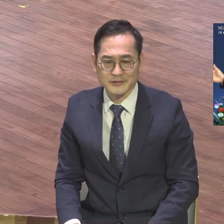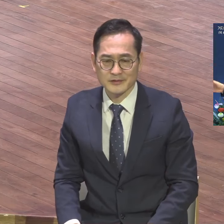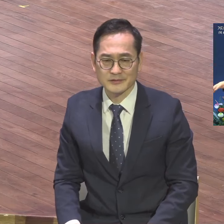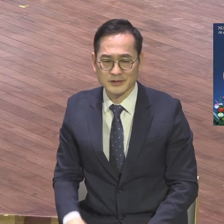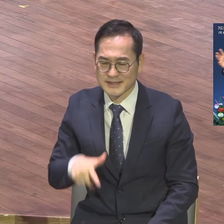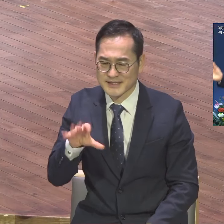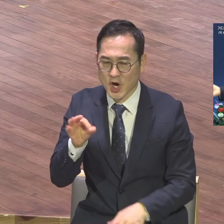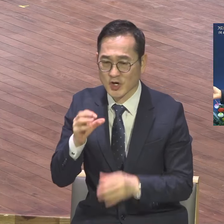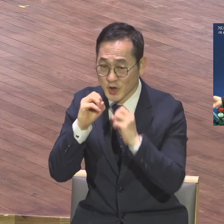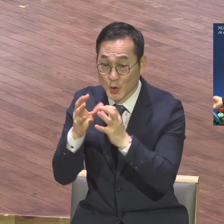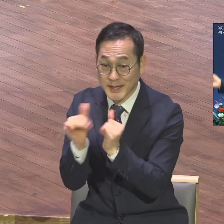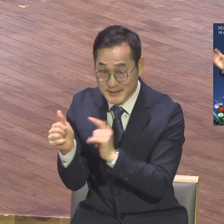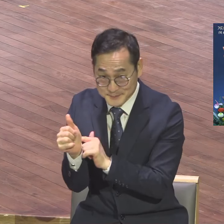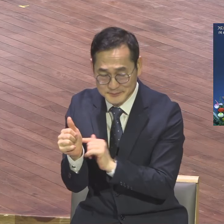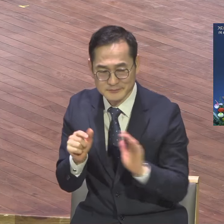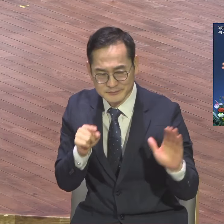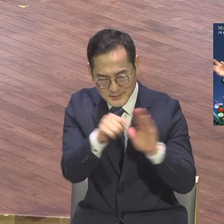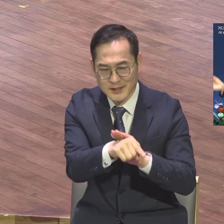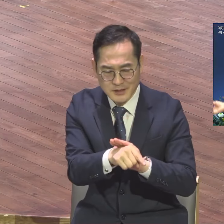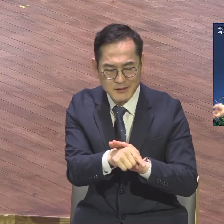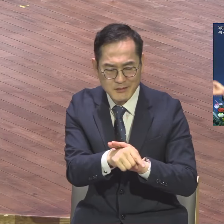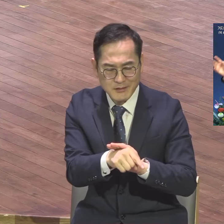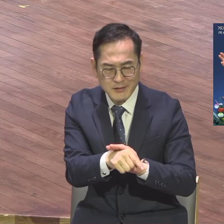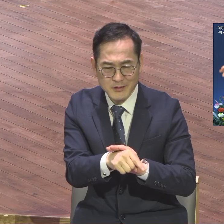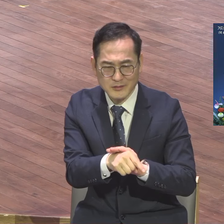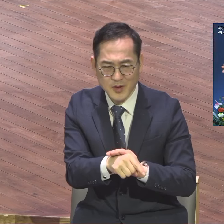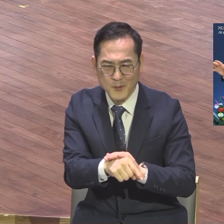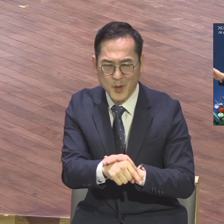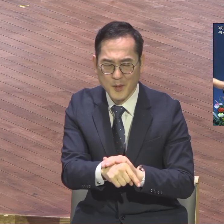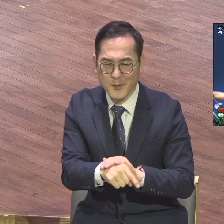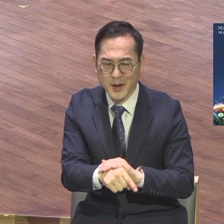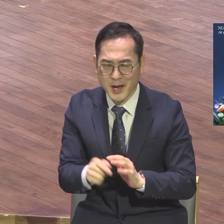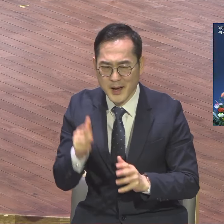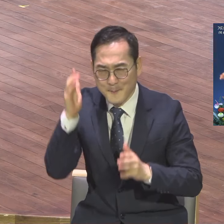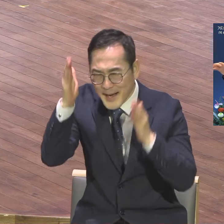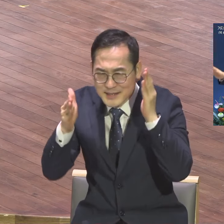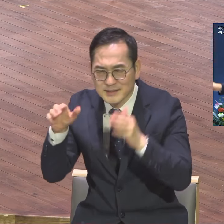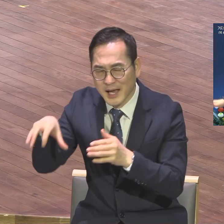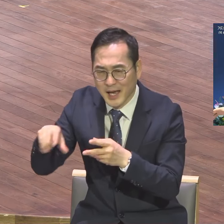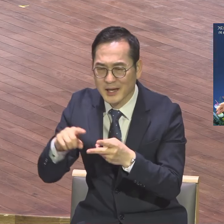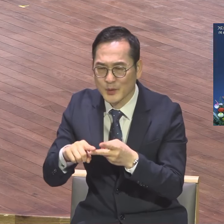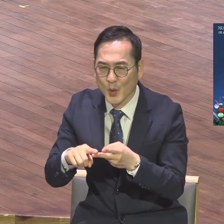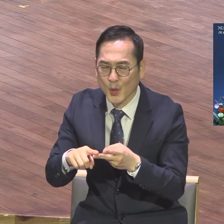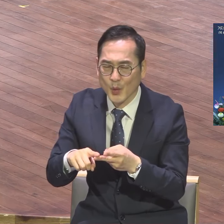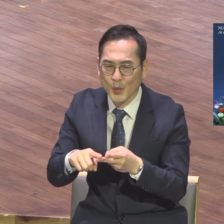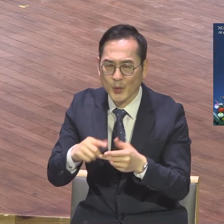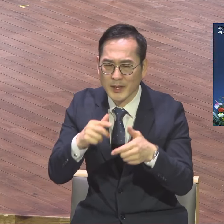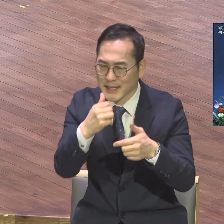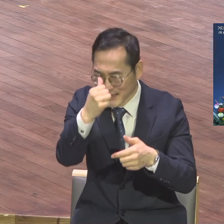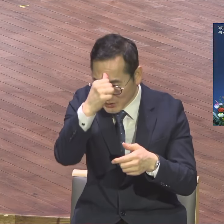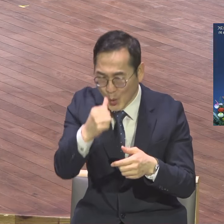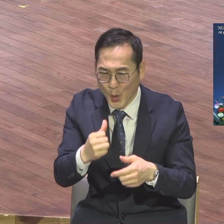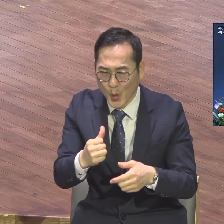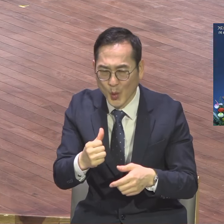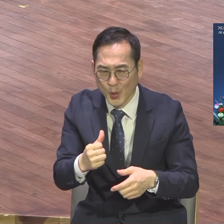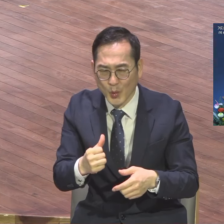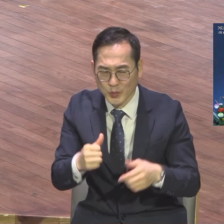계속 지금 여기 갔다가 지금 말레이시아 인도네시아 갔다가 지금 모슬렘 쪽으로 막 돌고 있잖아요. 그렇게